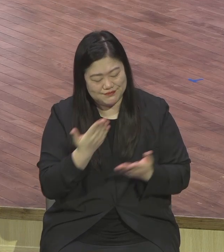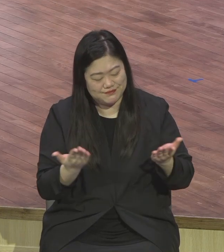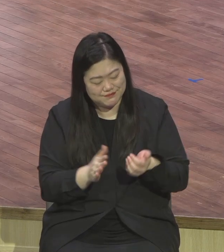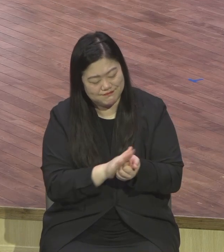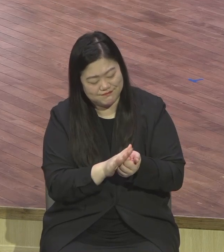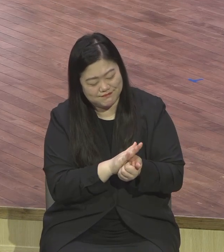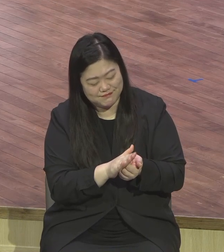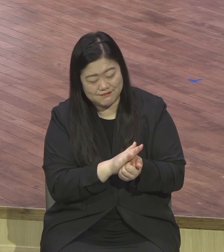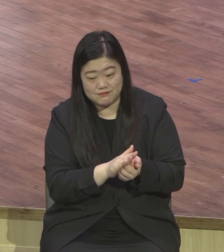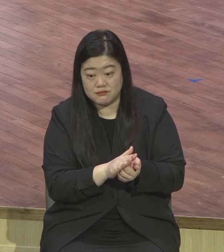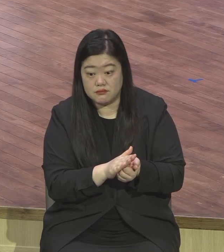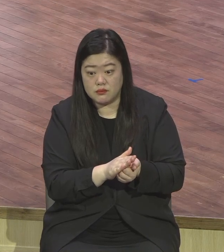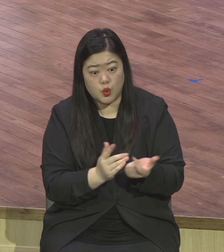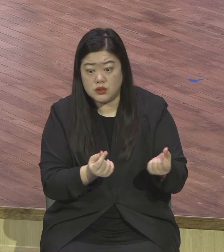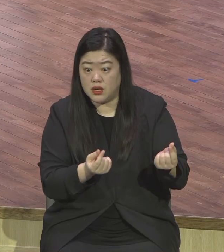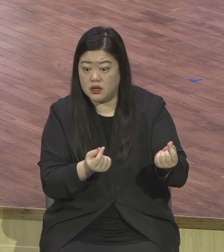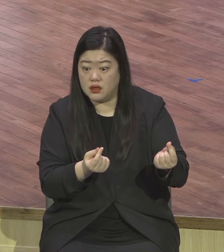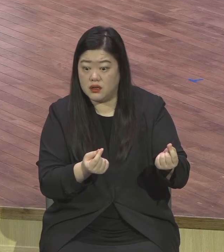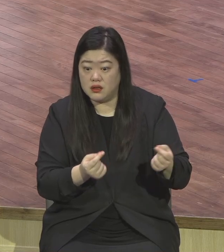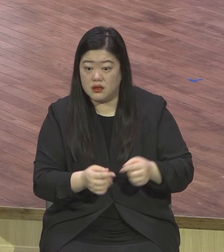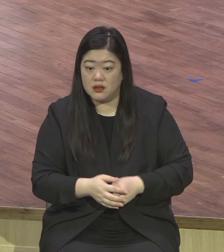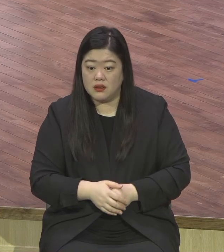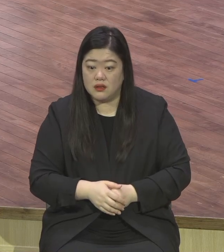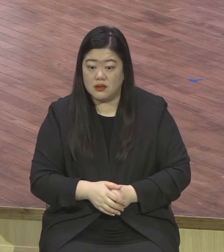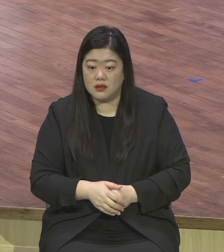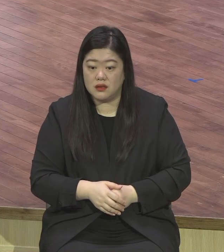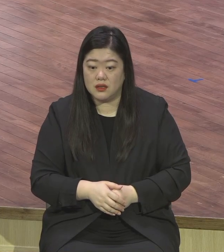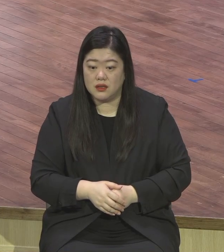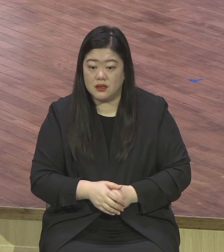예수님께서 이런 생각이 하나님 앞에서